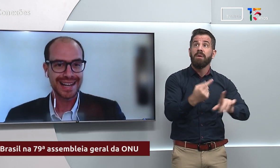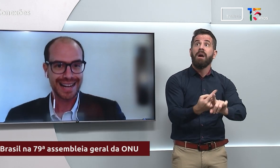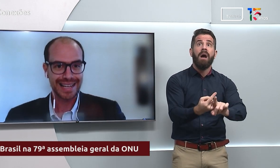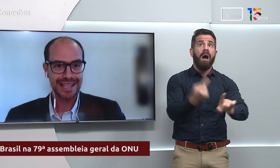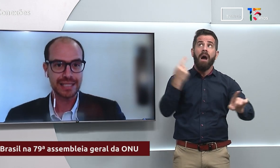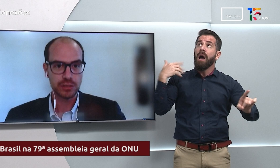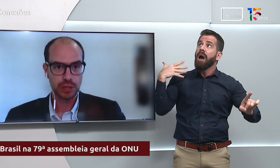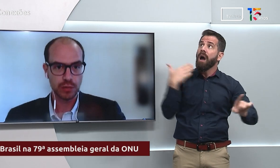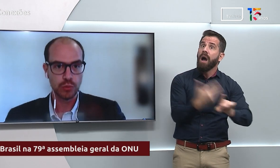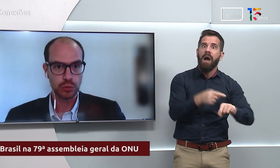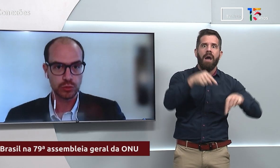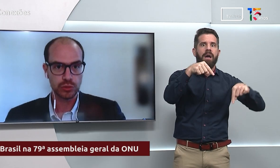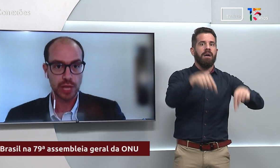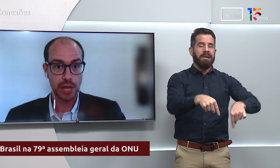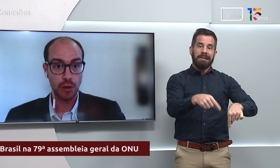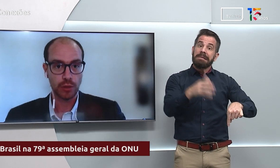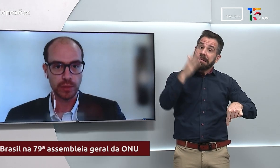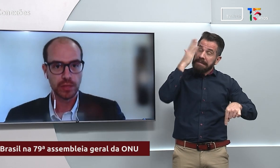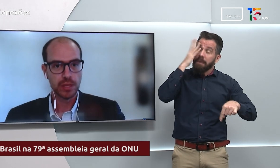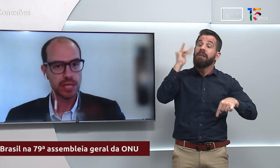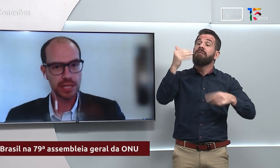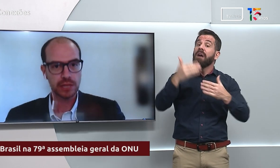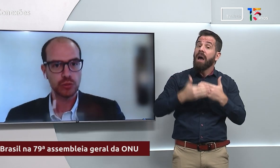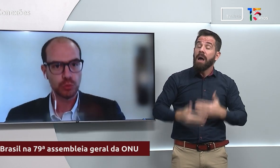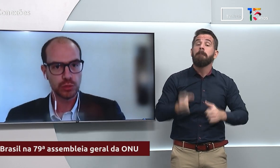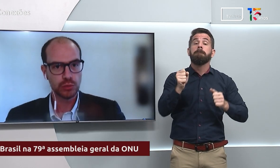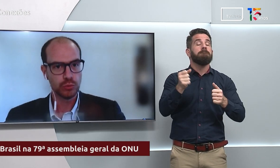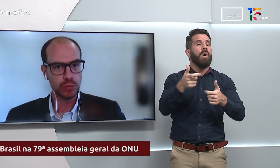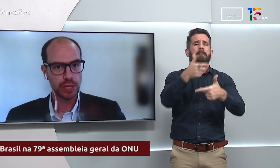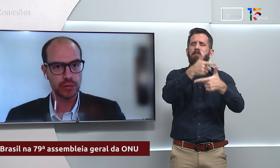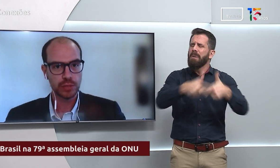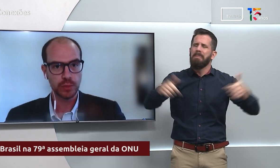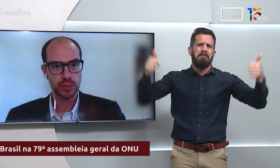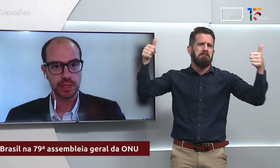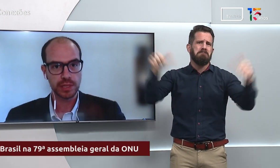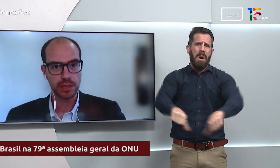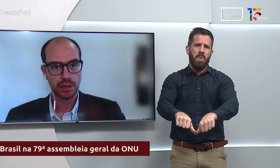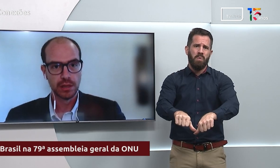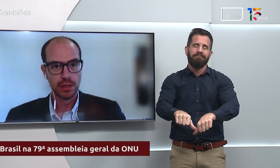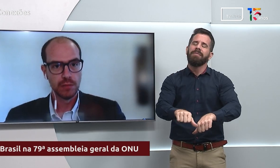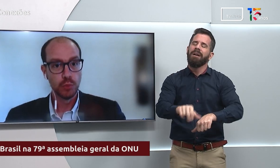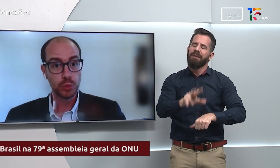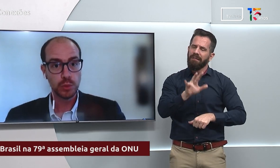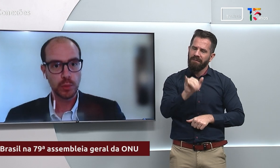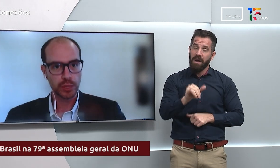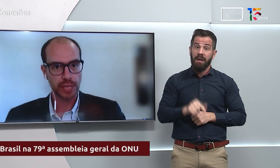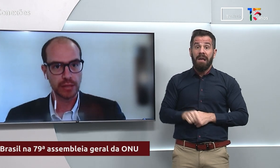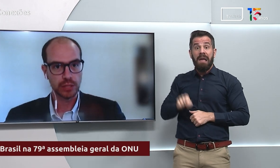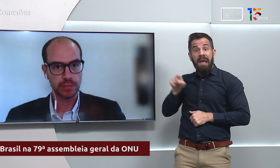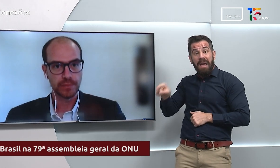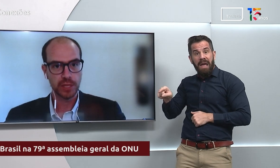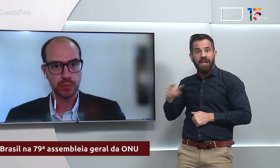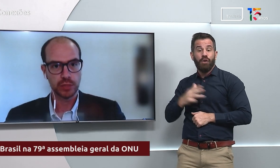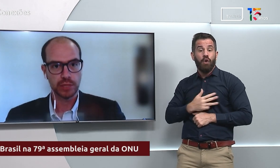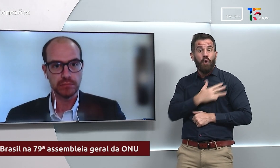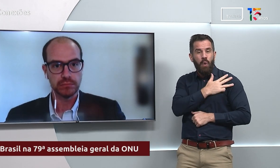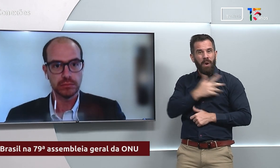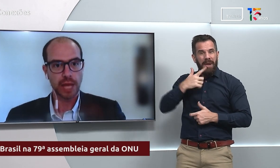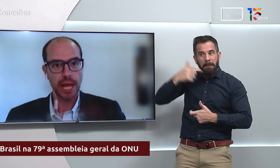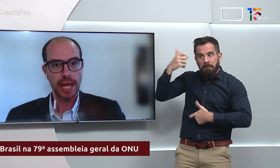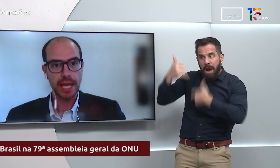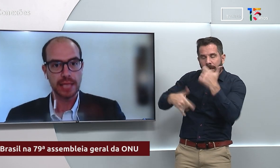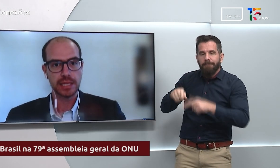carências de recursos enorme. E essa solução do Lula acho que possa ser muito importante, né? Porque